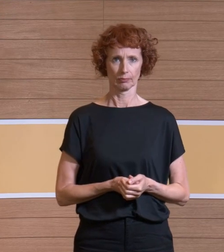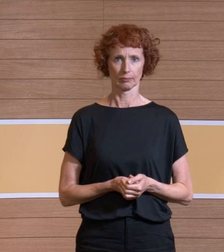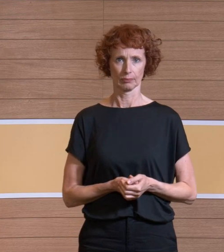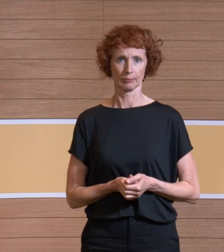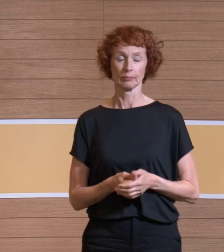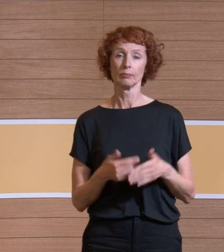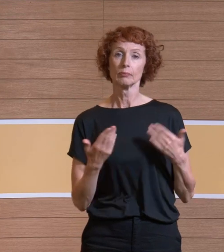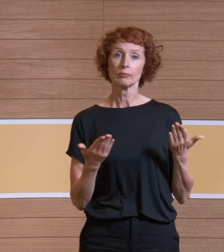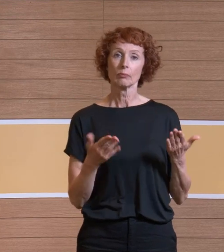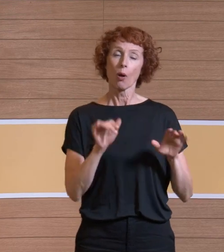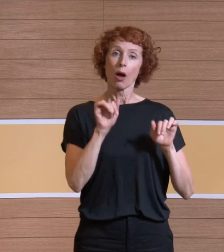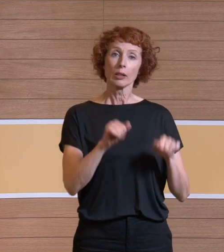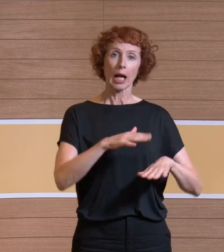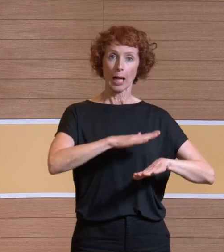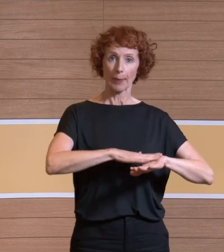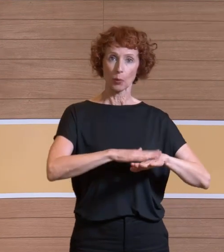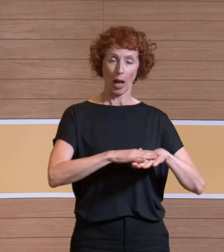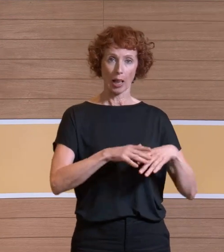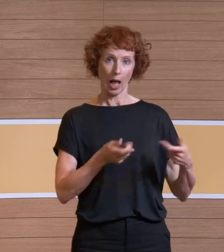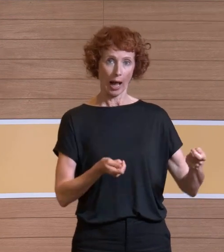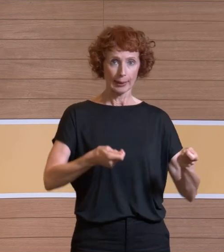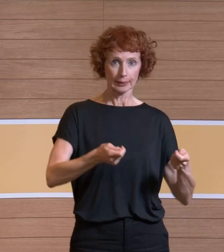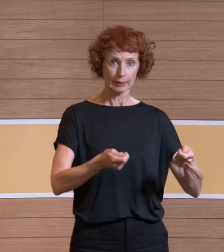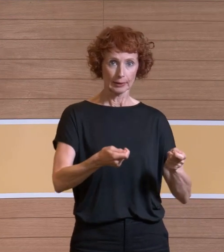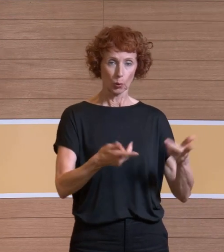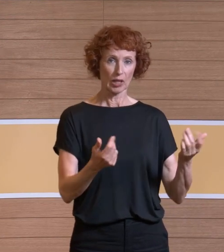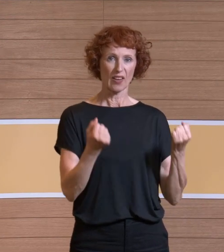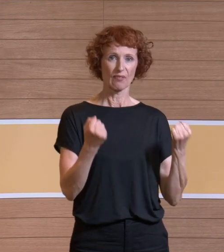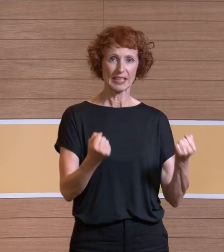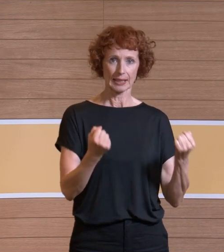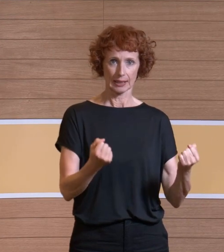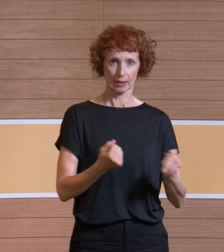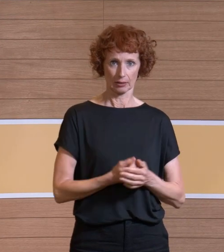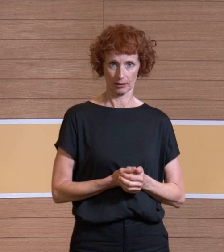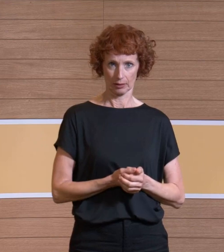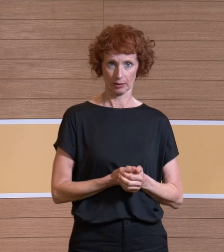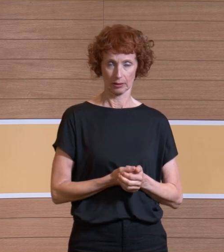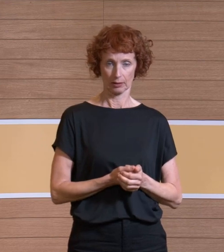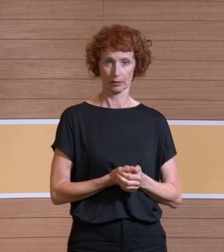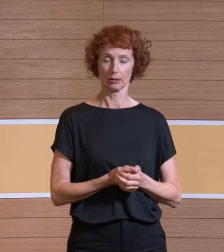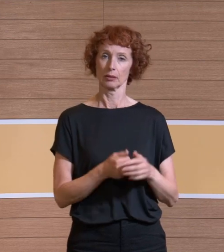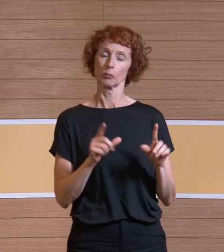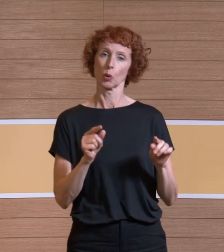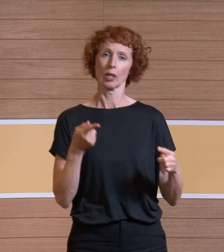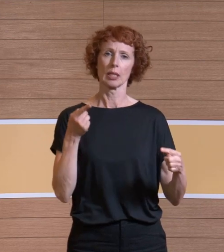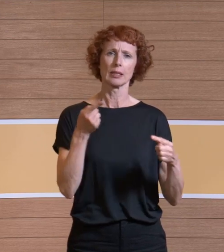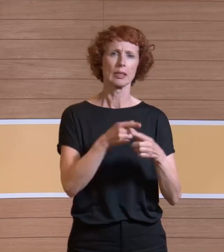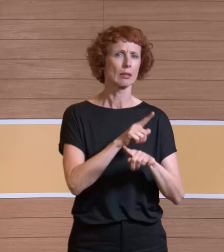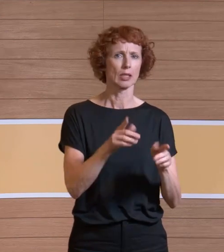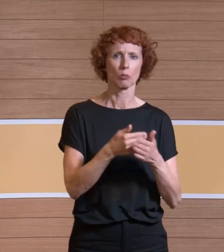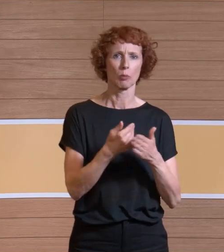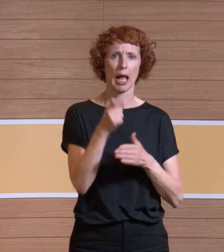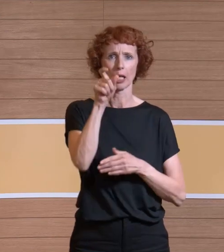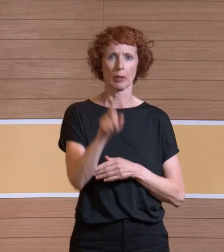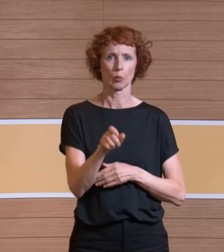Man kann die manuell halten, man kann die aber auch fixieren. Also das Ziel ist nicht, dass jemand sozusagen als Halter die